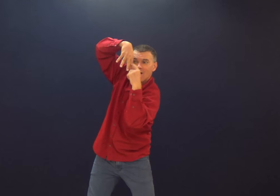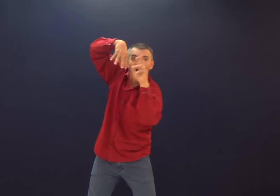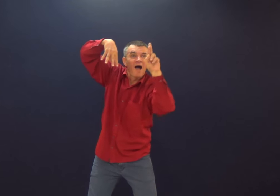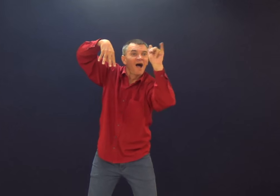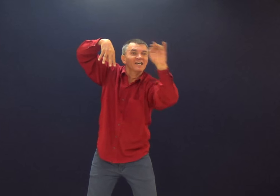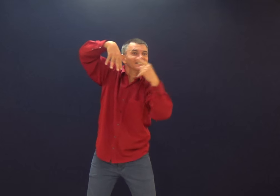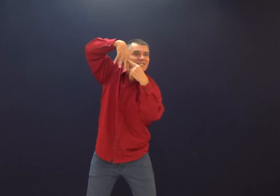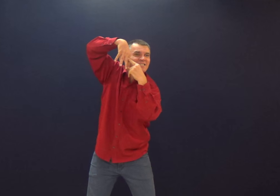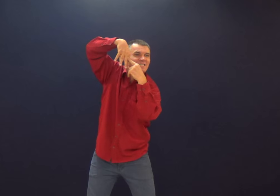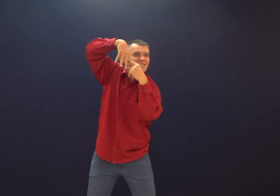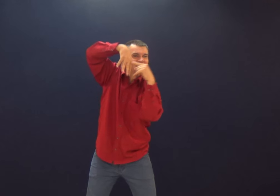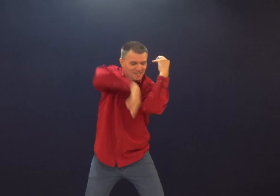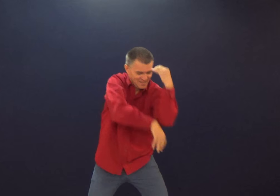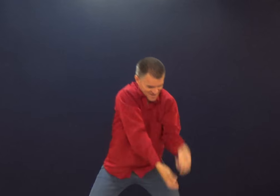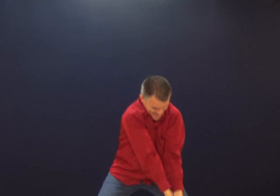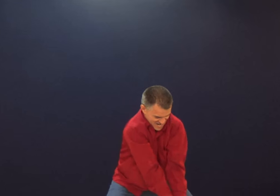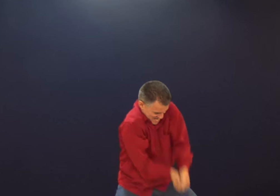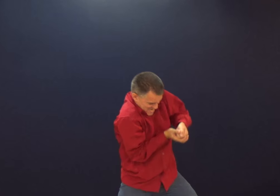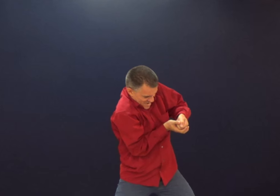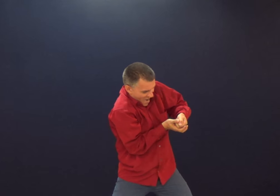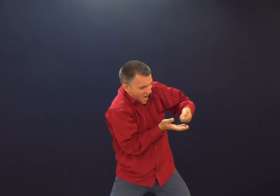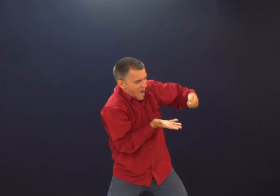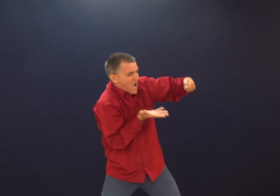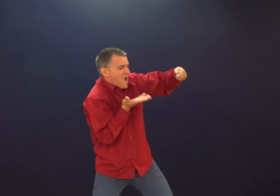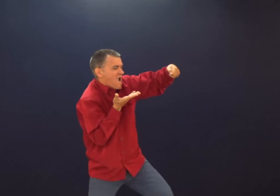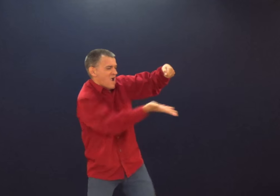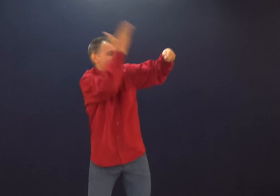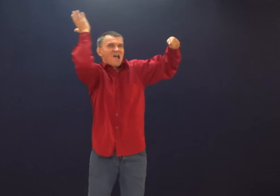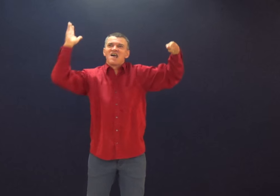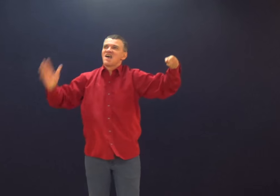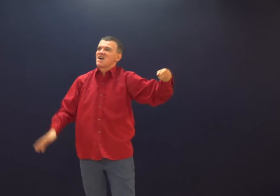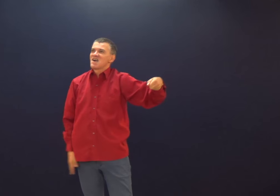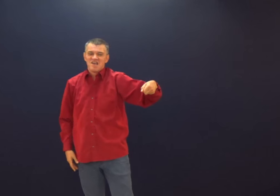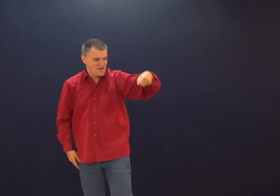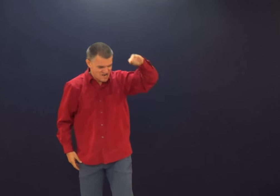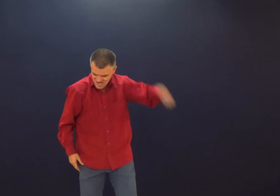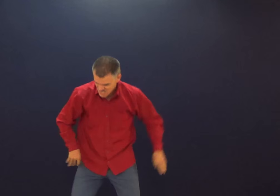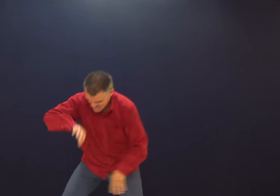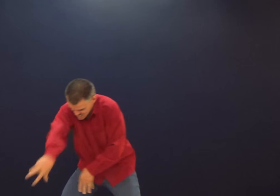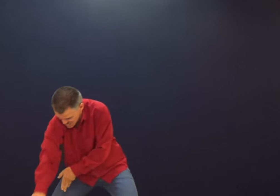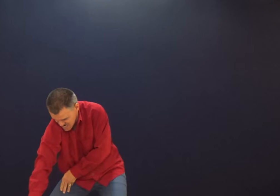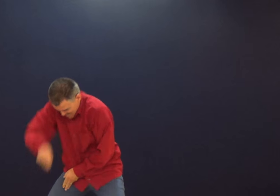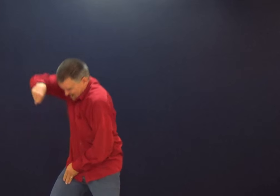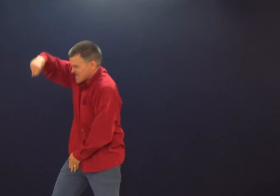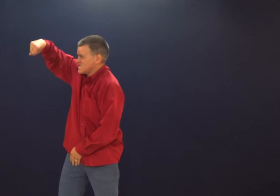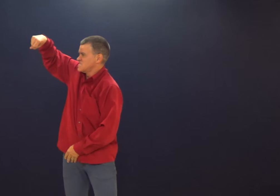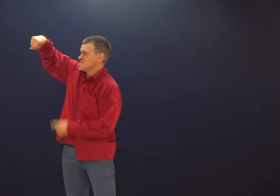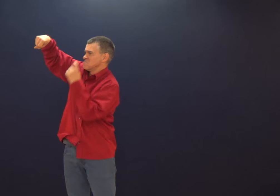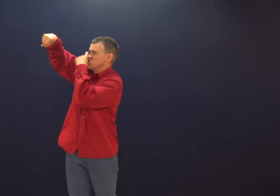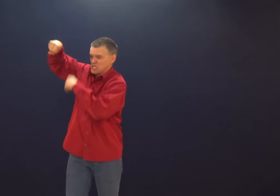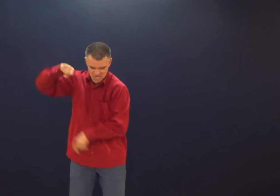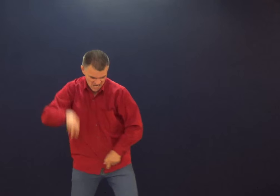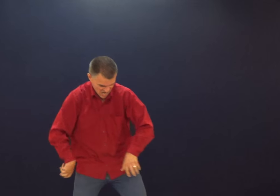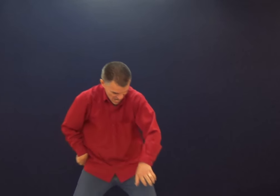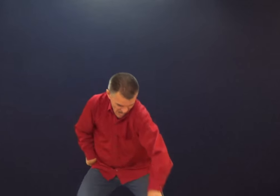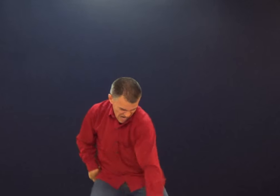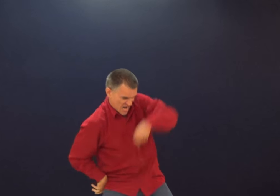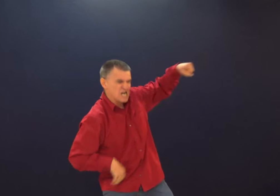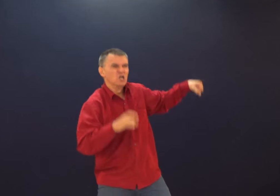mato. Sabe a raiz? Eu puxo a raiz pra fora, e aí tudo faz sentido. E começo a arrastar as coisas pra